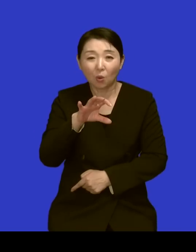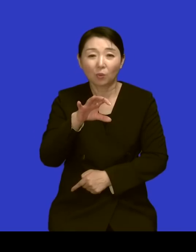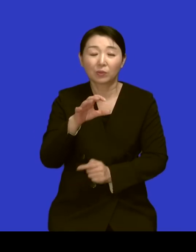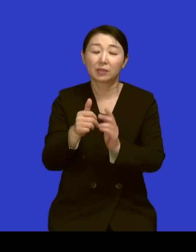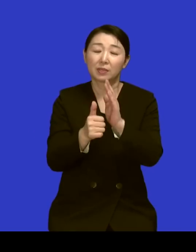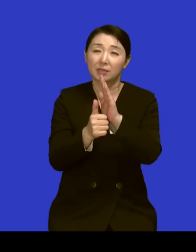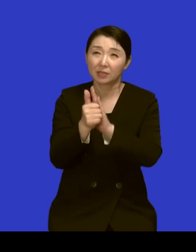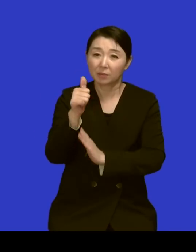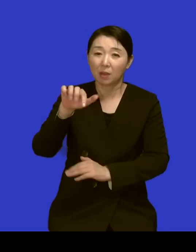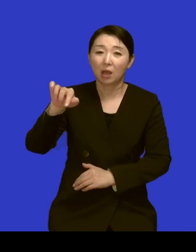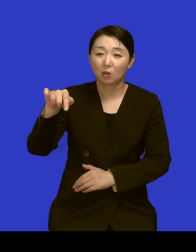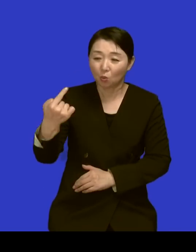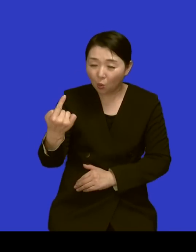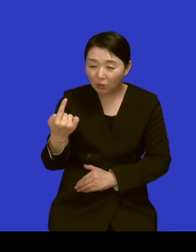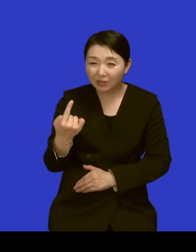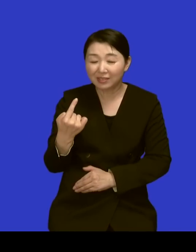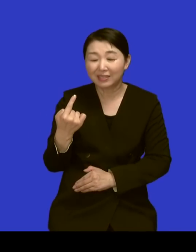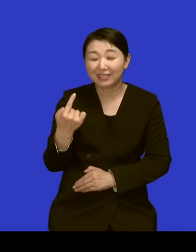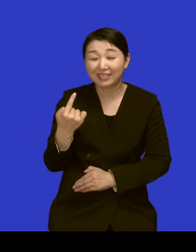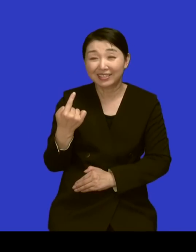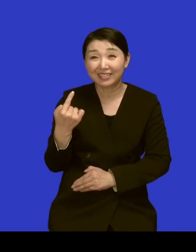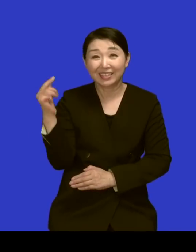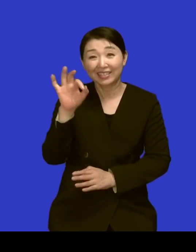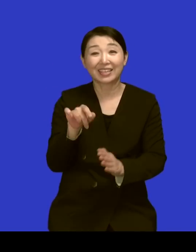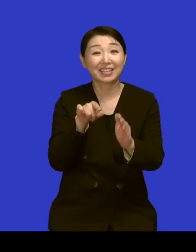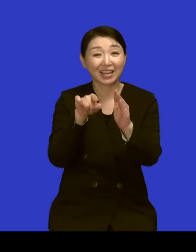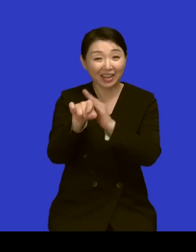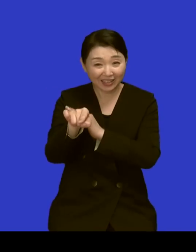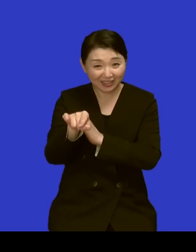이게 저의 그 캐치프레이즈였어요 네 잘못했어요